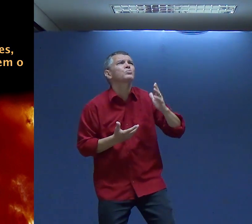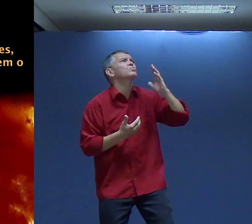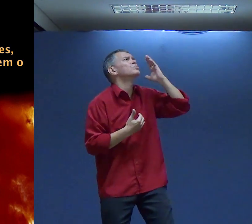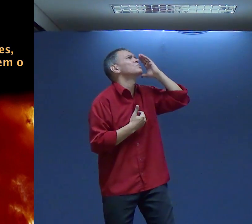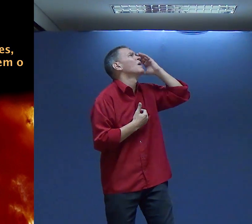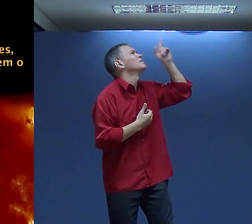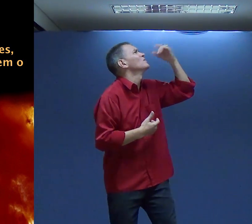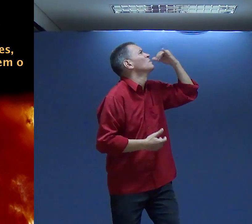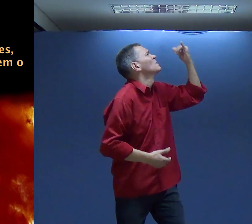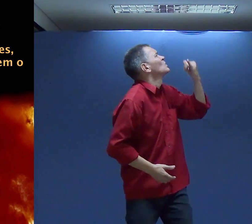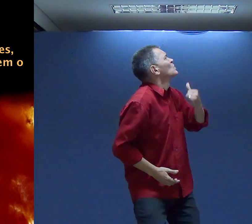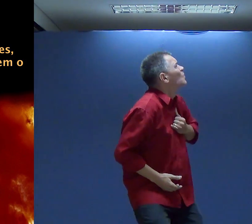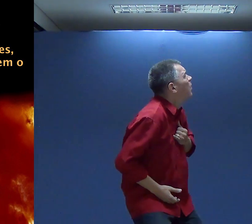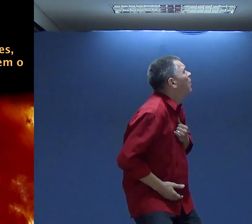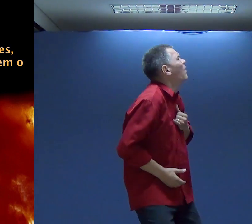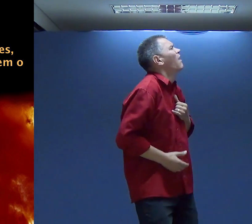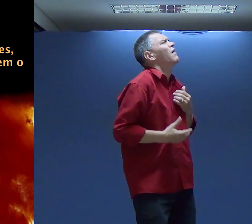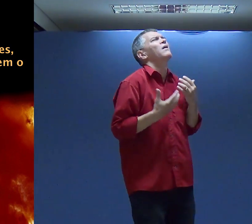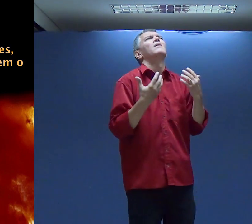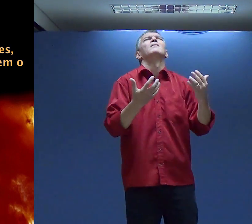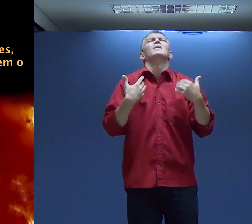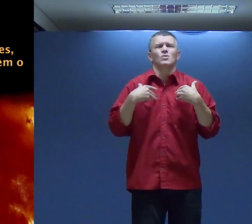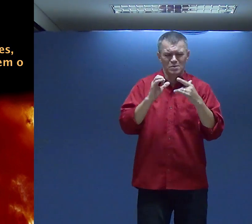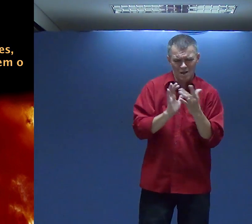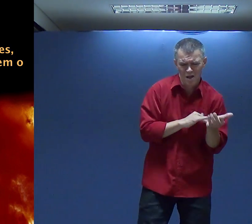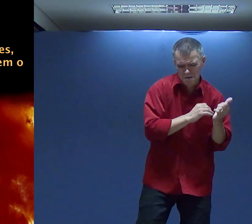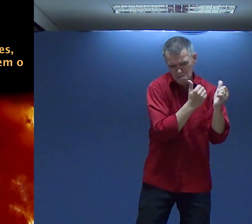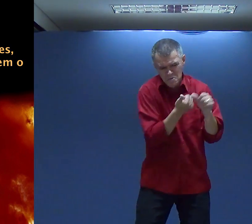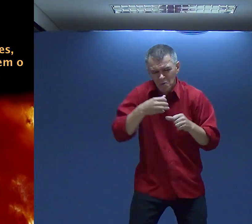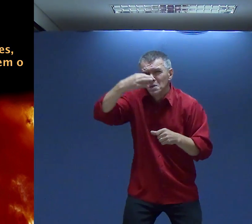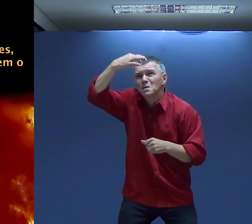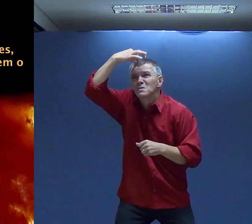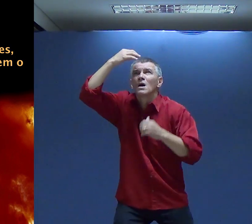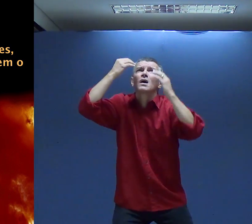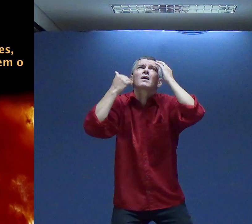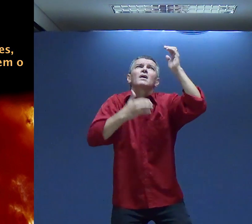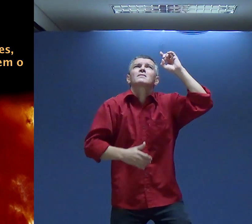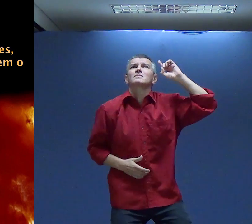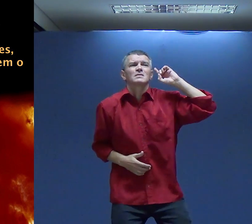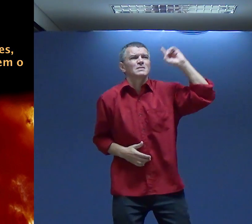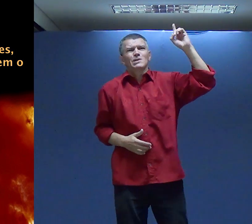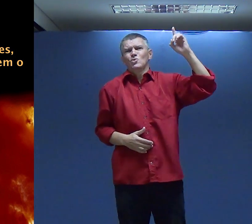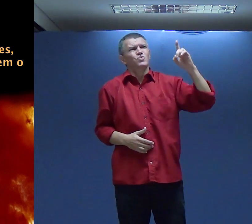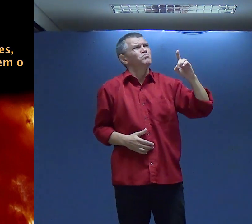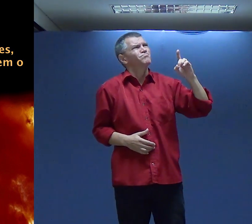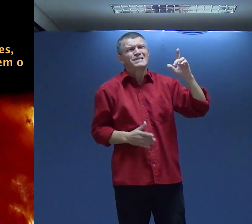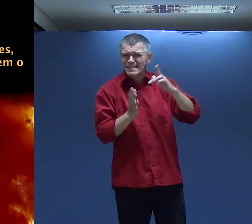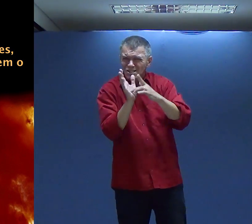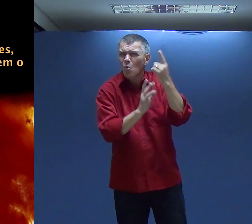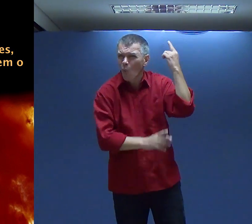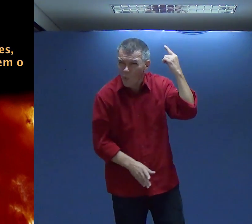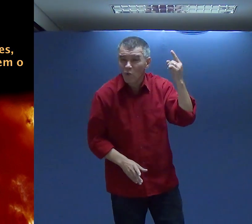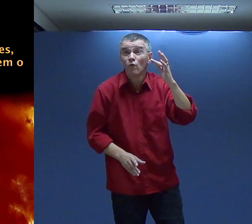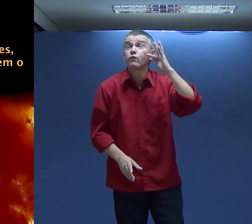Agora Jesus já veio Como se eu pergunte Sobre a minha vida O Espírito Santo Já está sobre mim